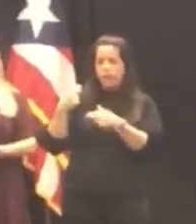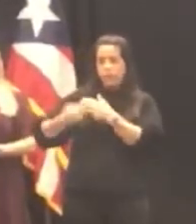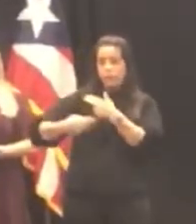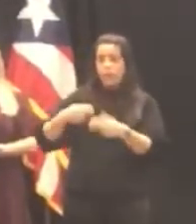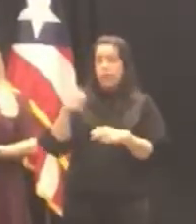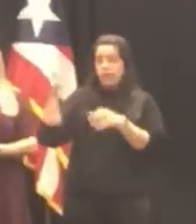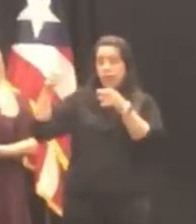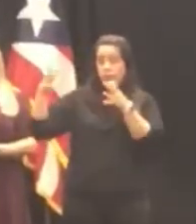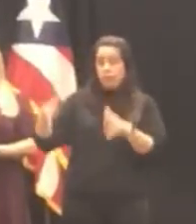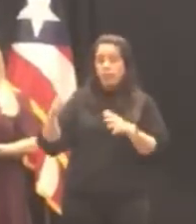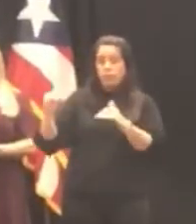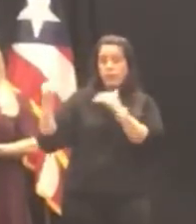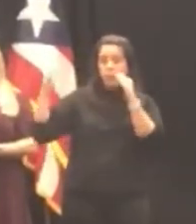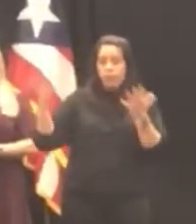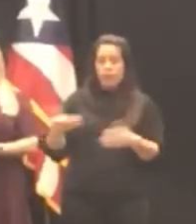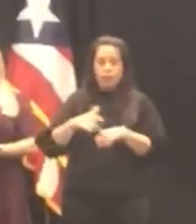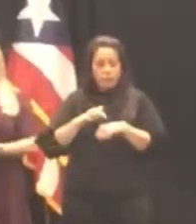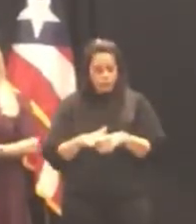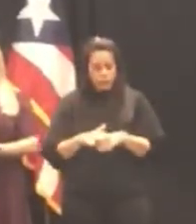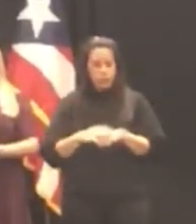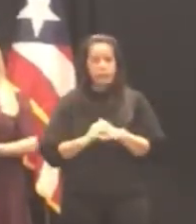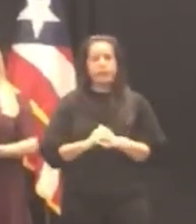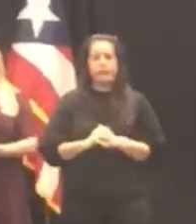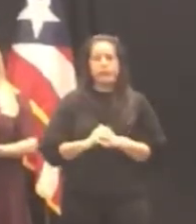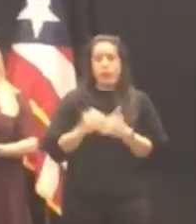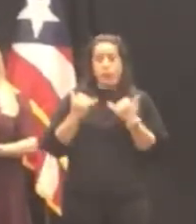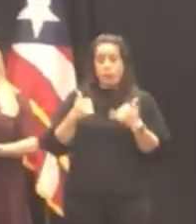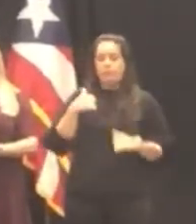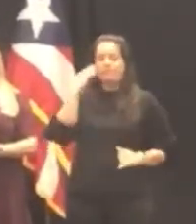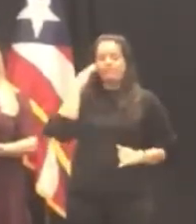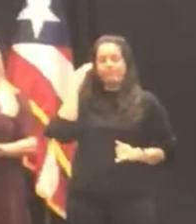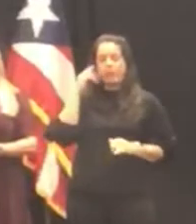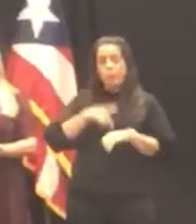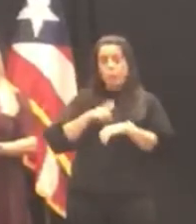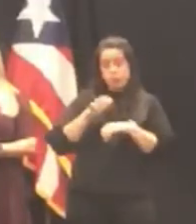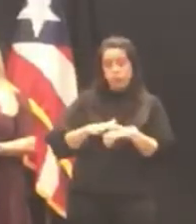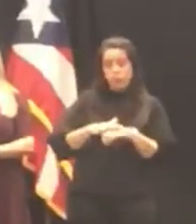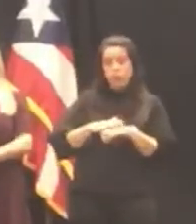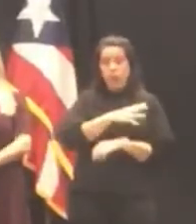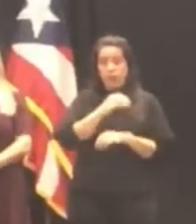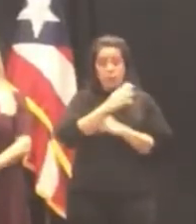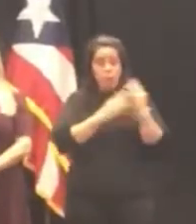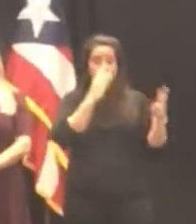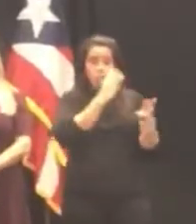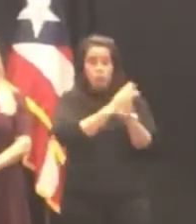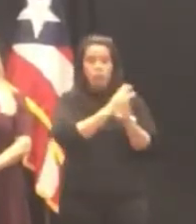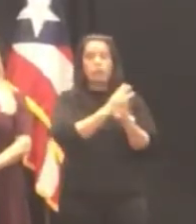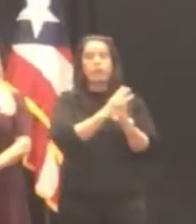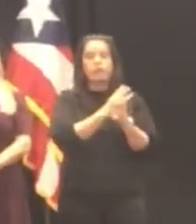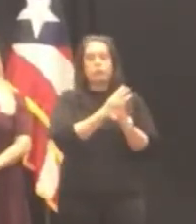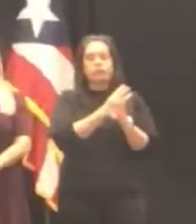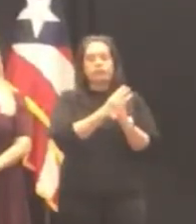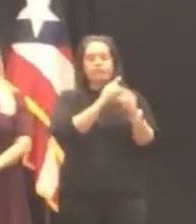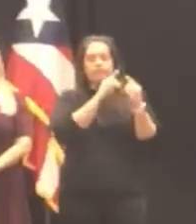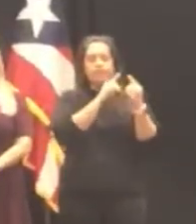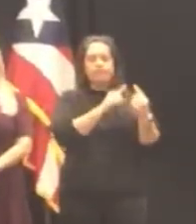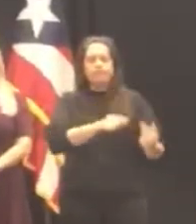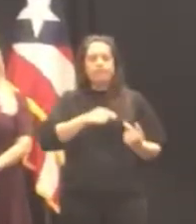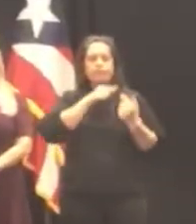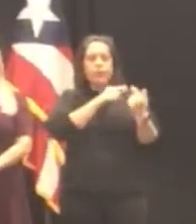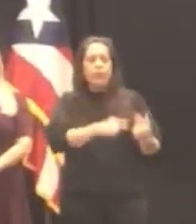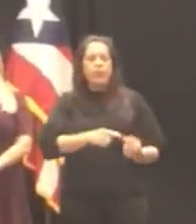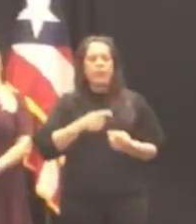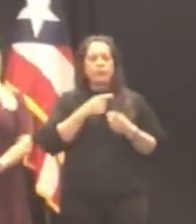Tribunal Supremo de Puerto Rico hoy reconozco que Puerto Rico y el mundo entero está atravesando tiempos